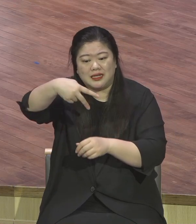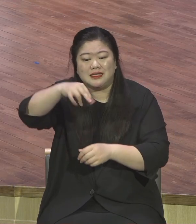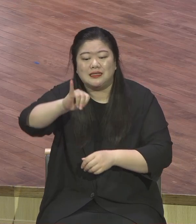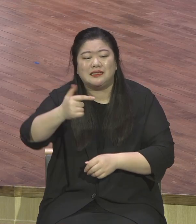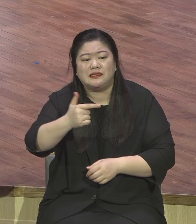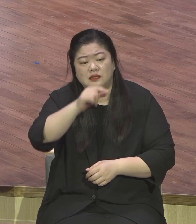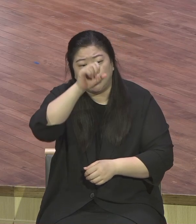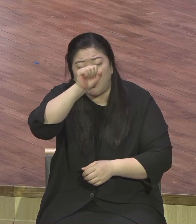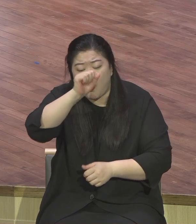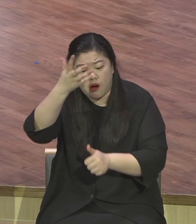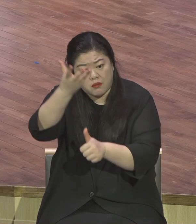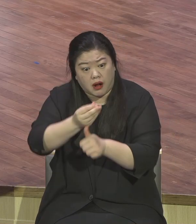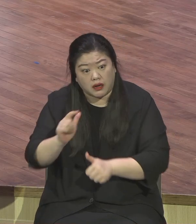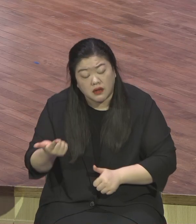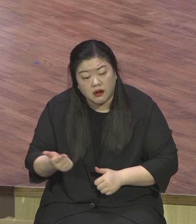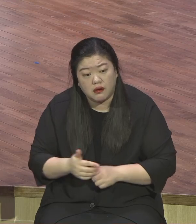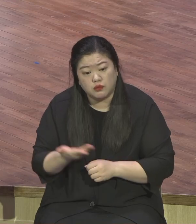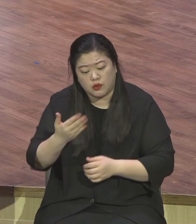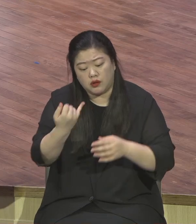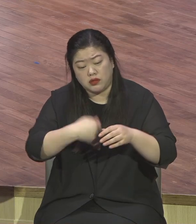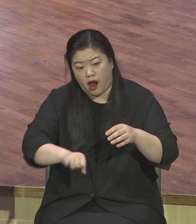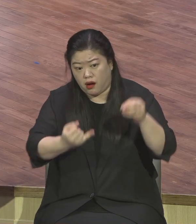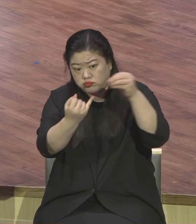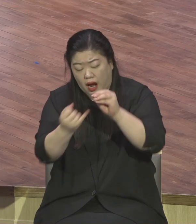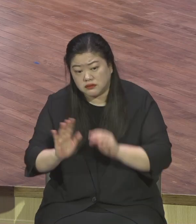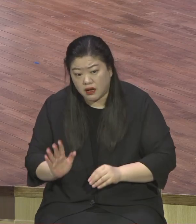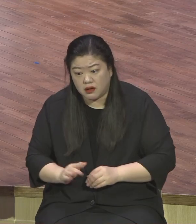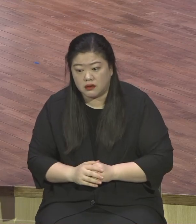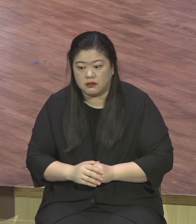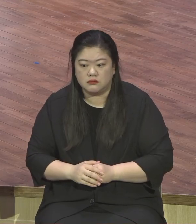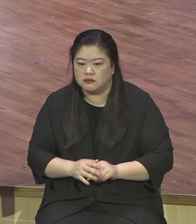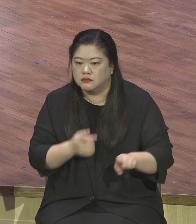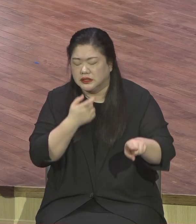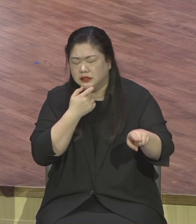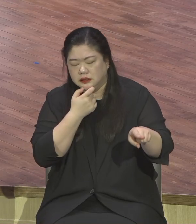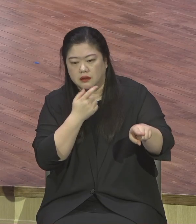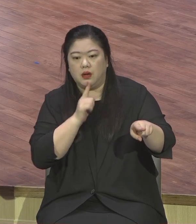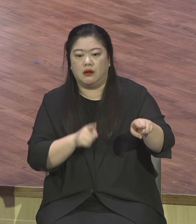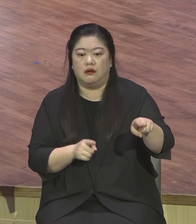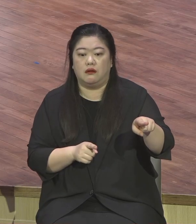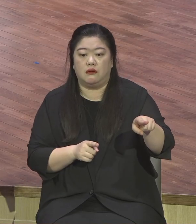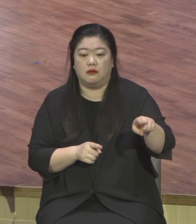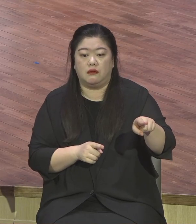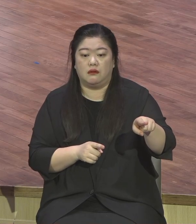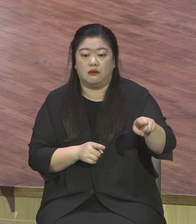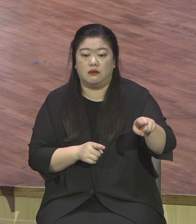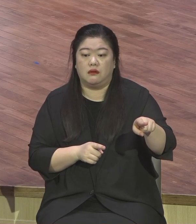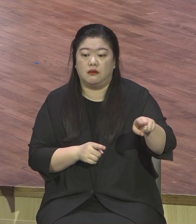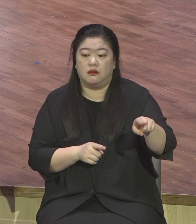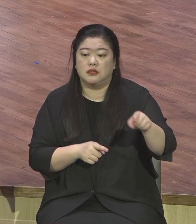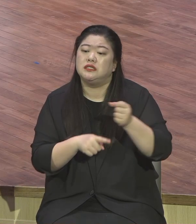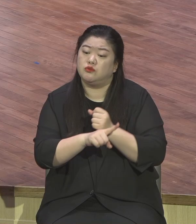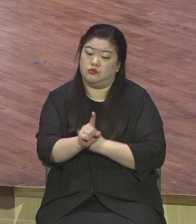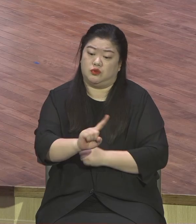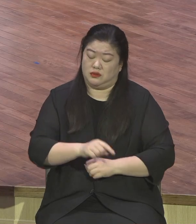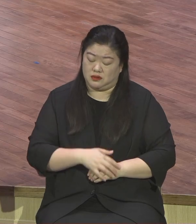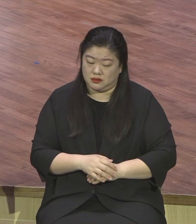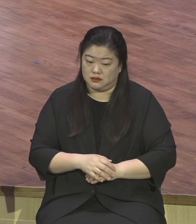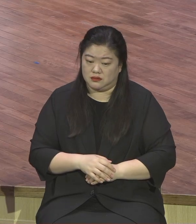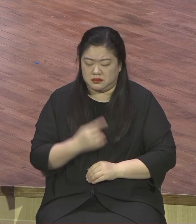그 답이 있습니까 무속인들 자 종교생활을 합니다 나름 날씨는